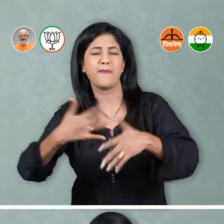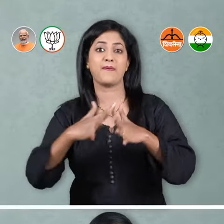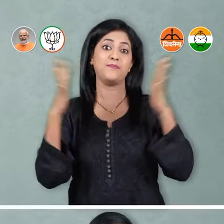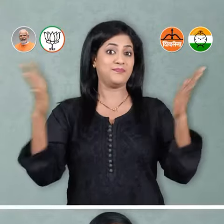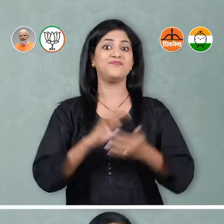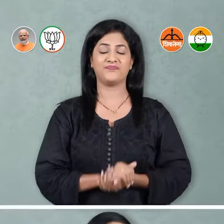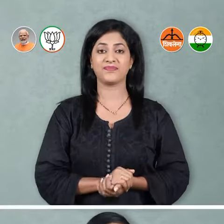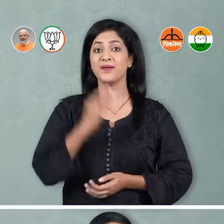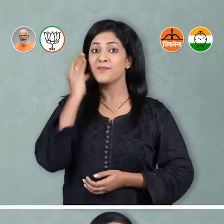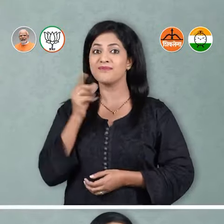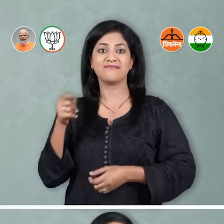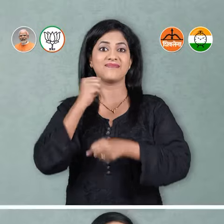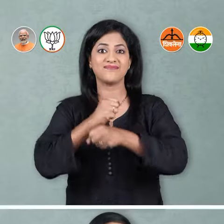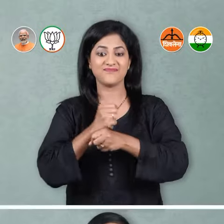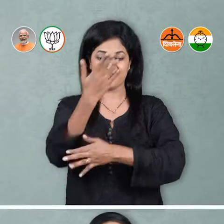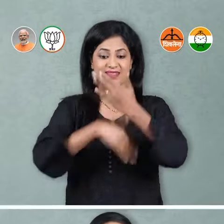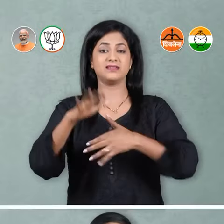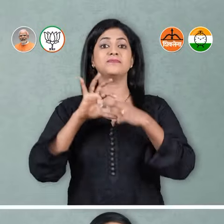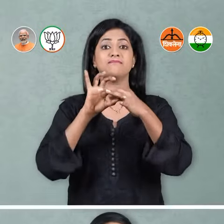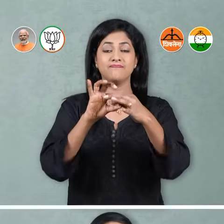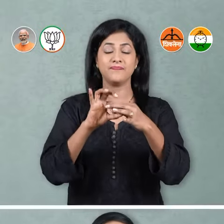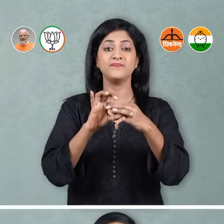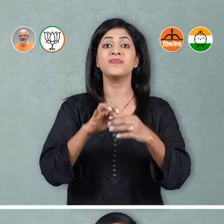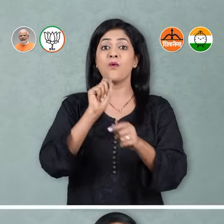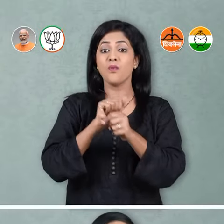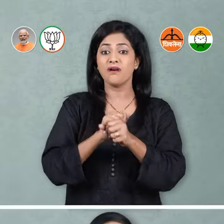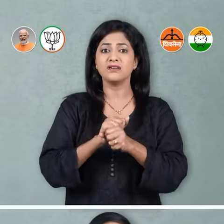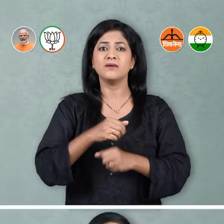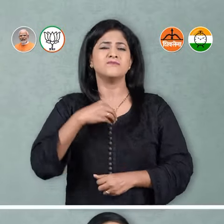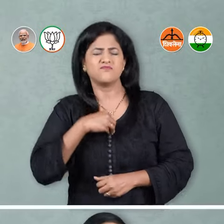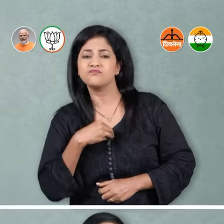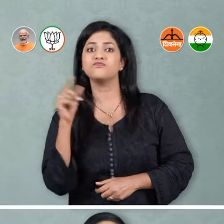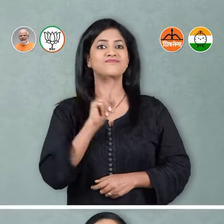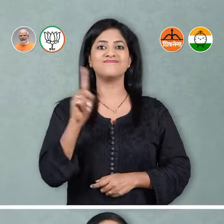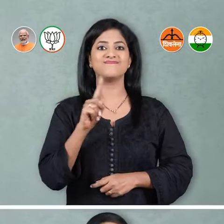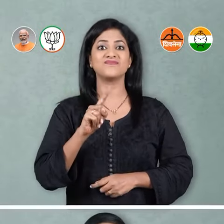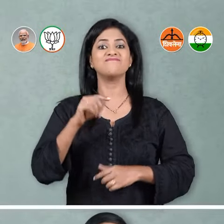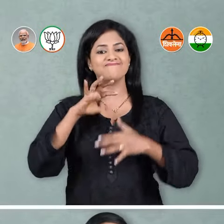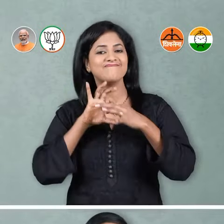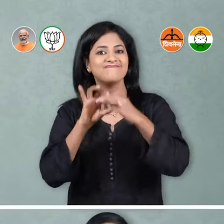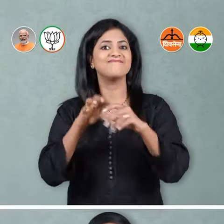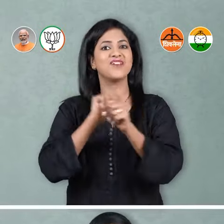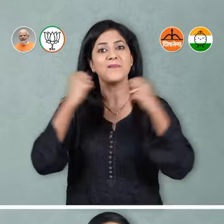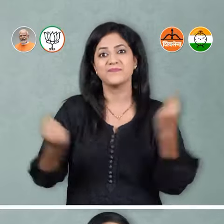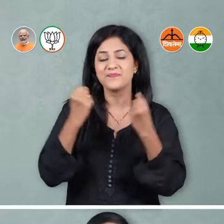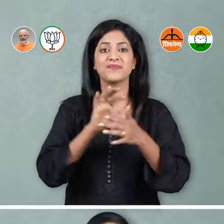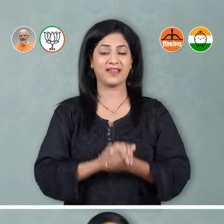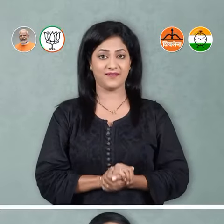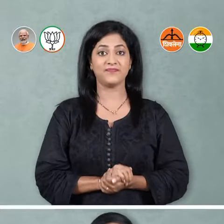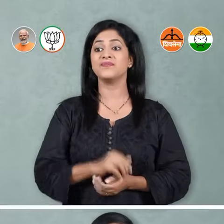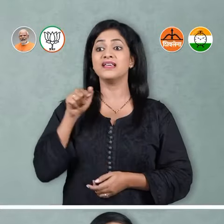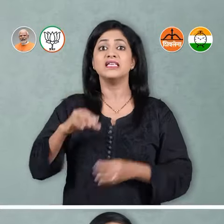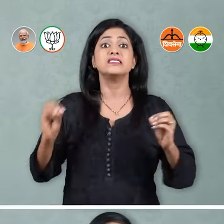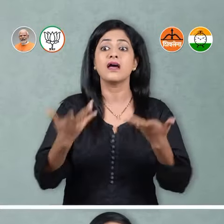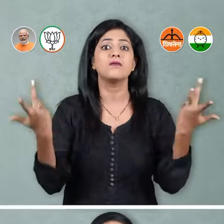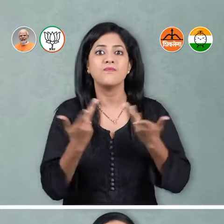केले मोधी सरकार्नी दिव्यांगान साथी सिंपती ननाई तर एमपती नी काम केले तेयाची सुरवात